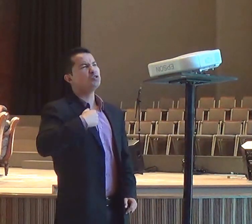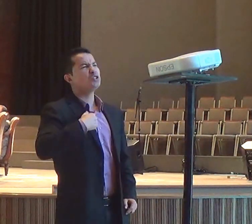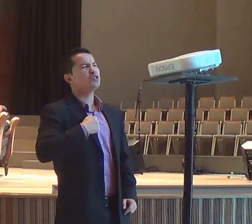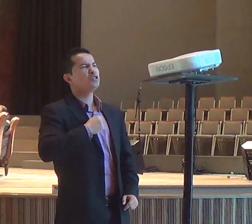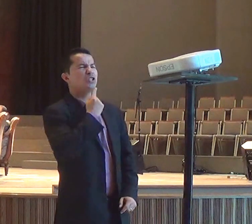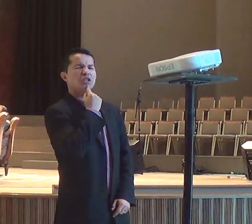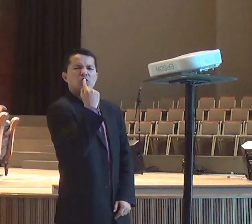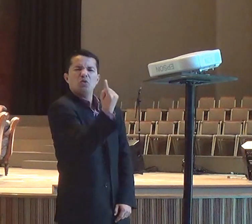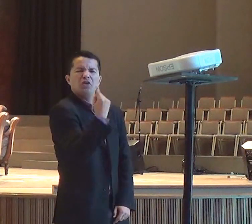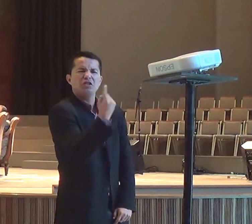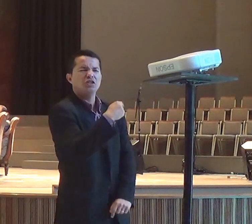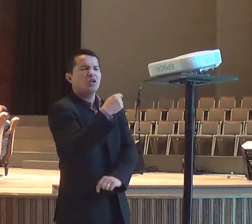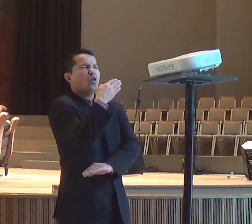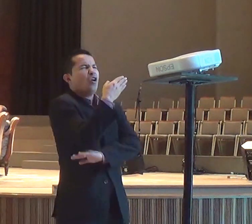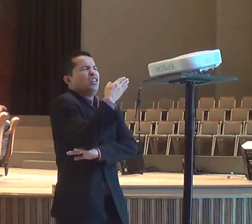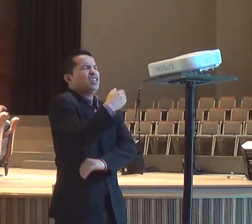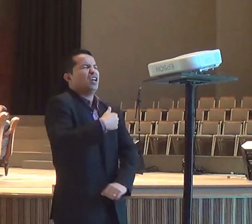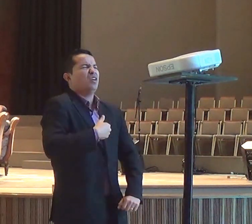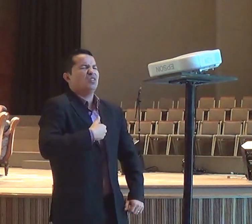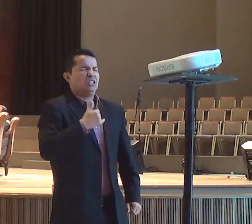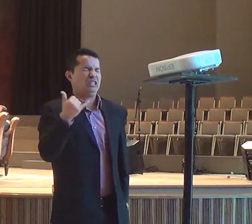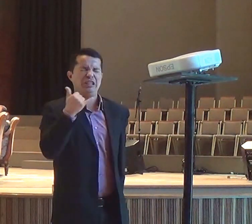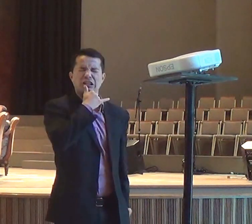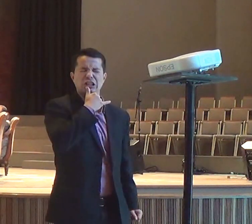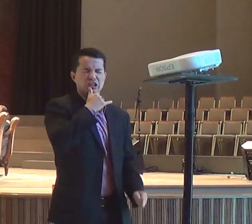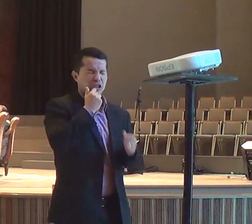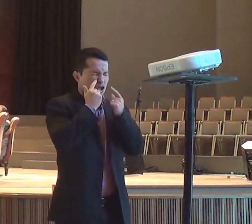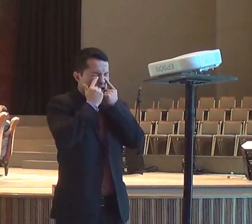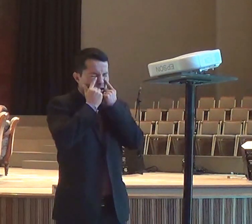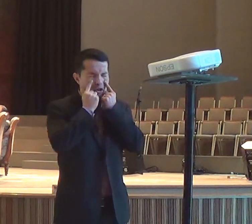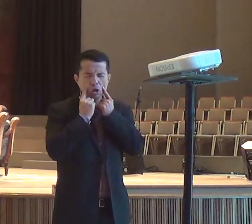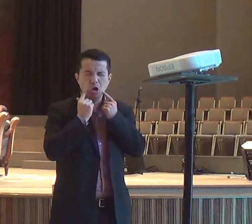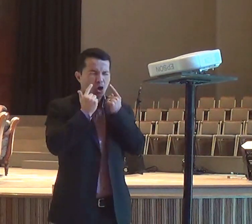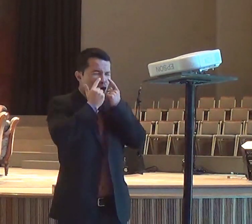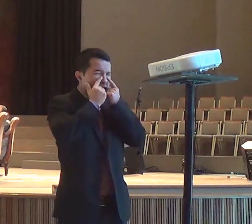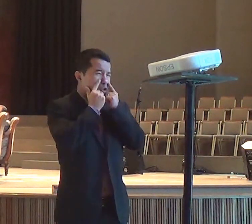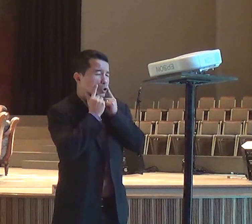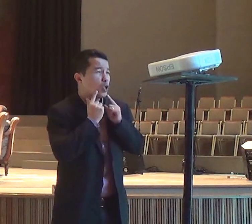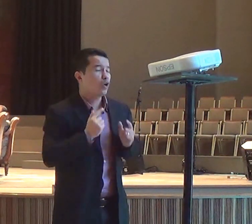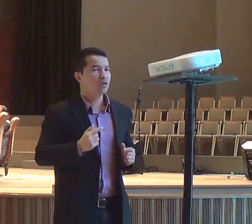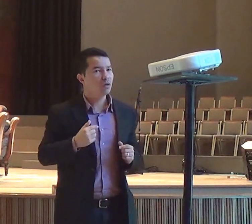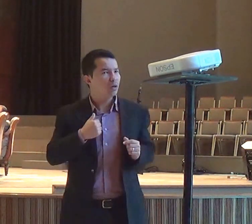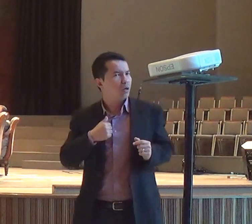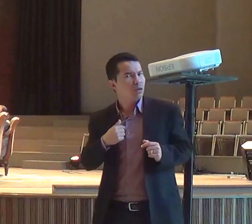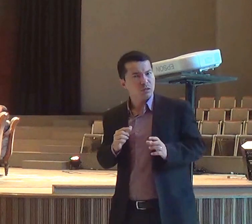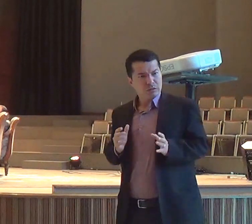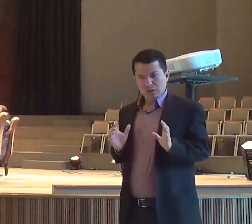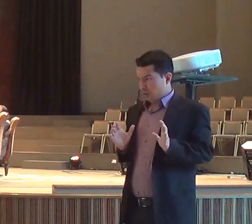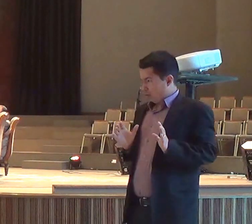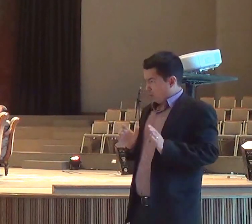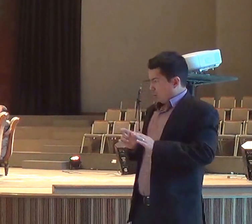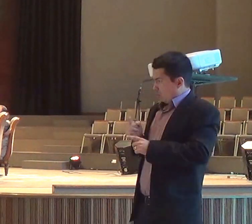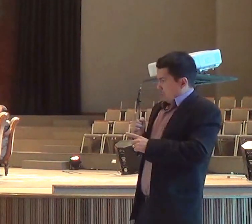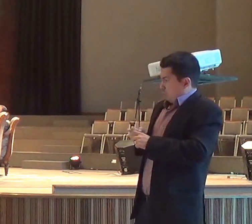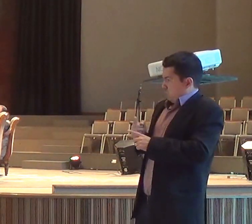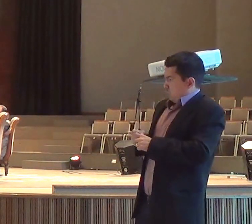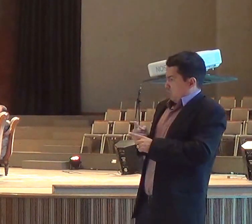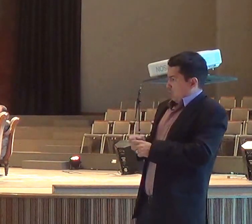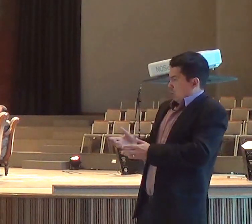e eu só choro, e eu perguntei, porquê? E ele disse para mim, porque, eu tinha